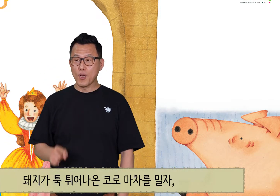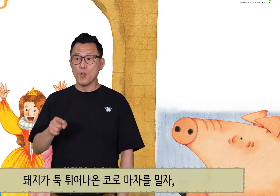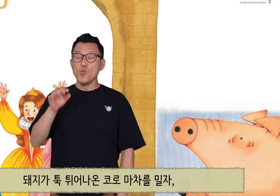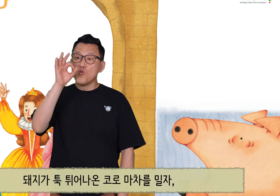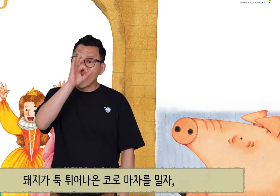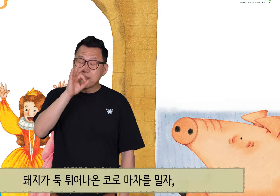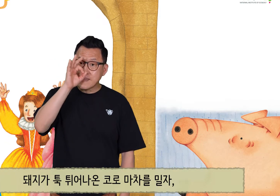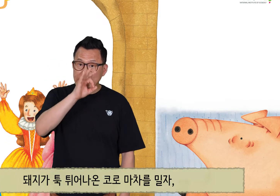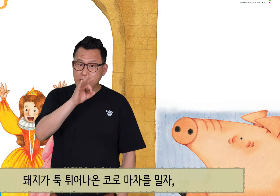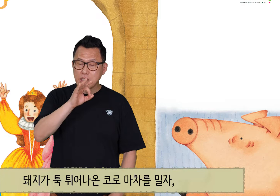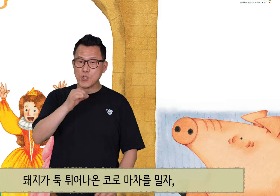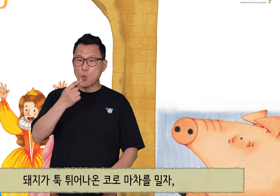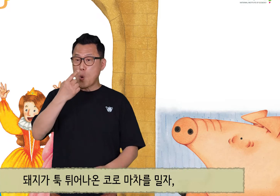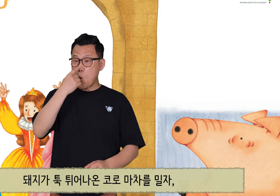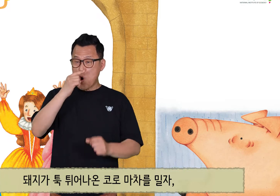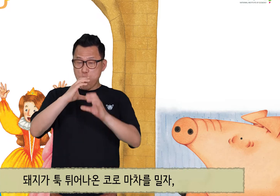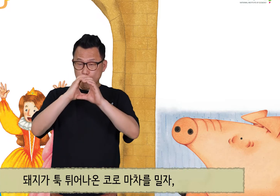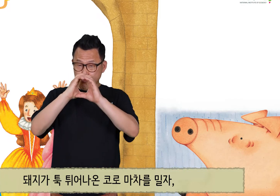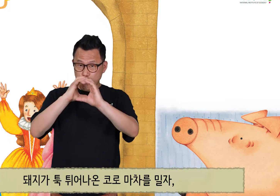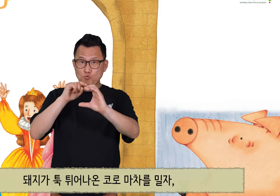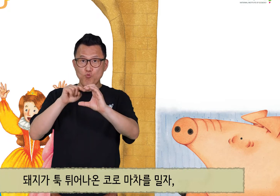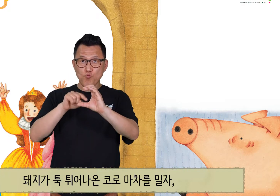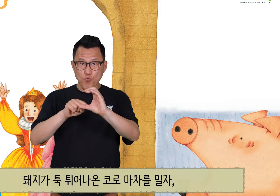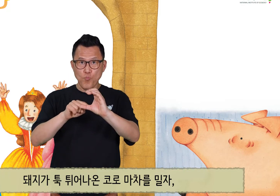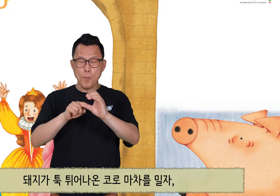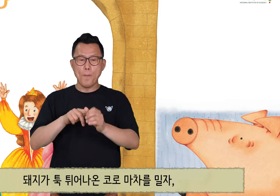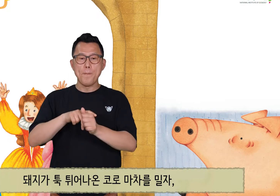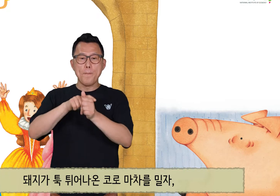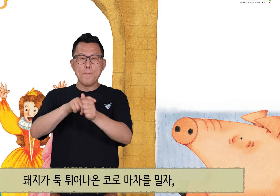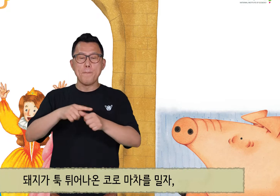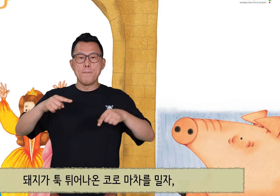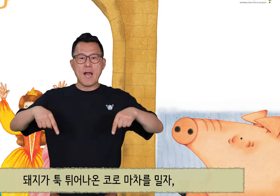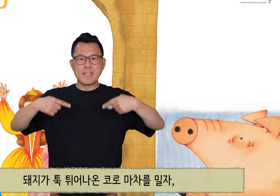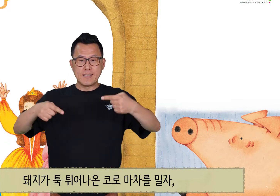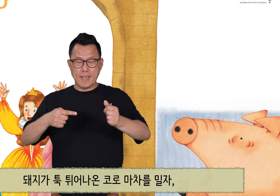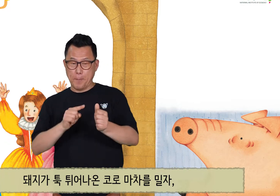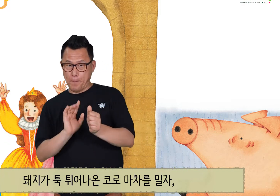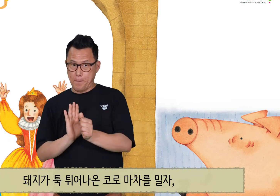돼지가 툭 튀어나온 코로 마차를 밀자,